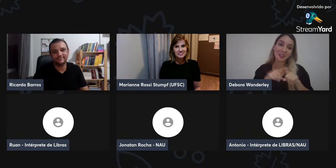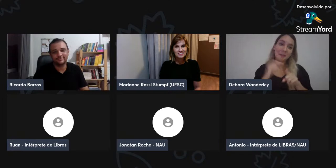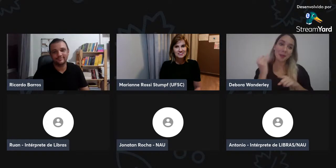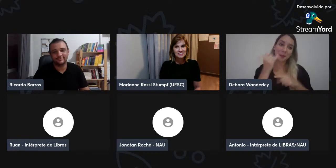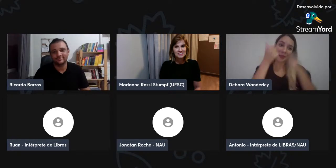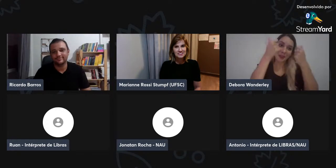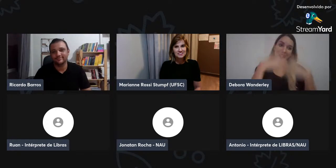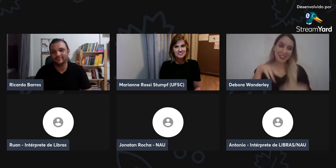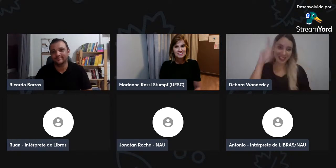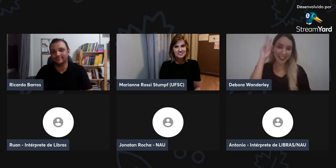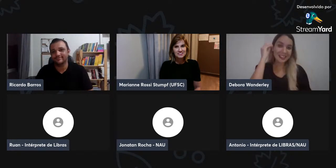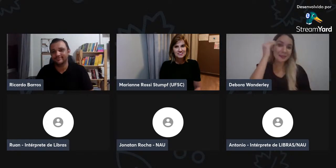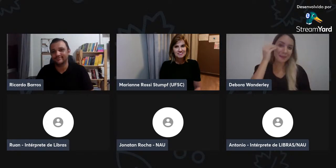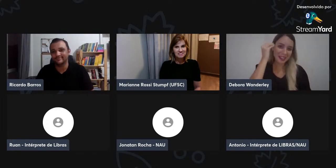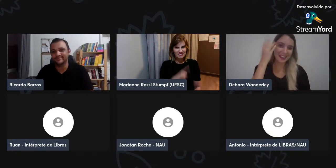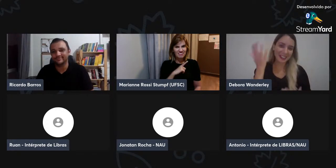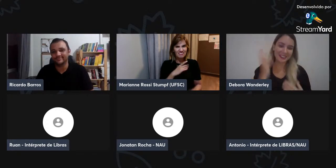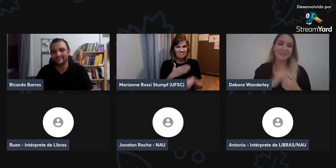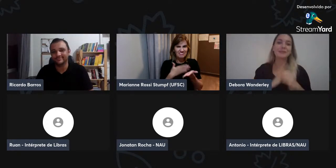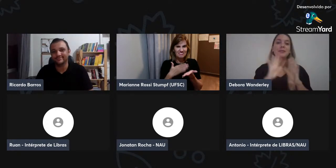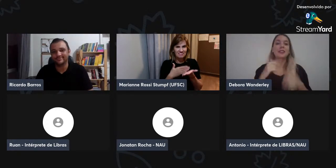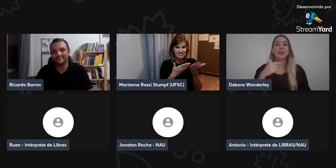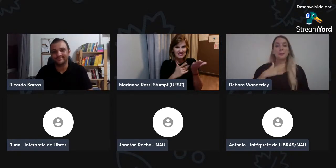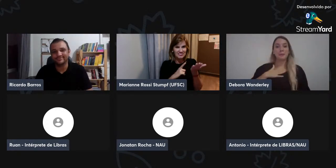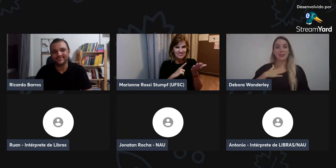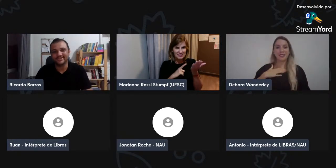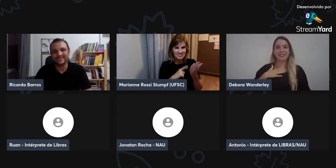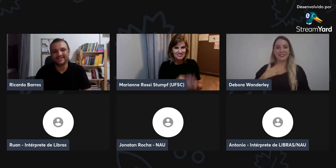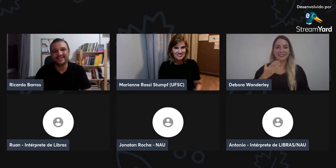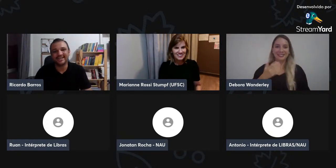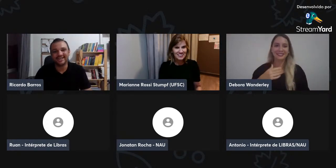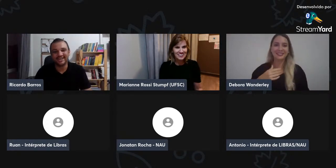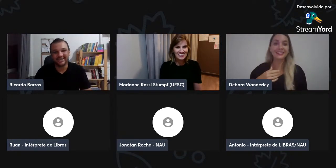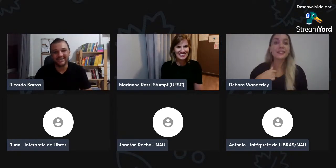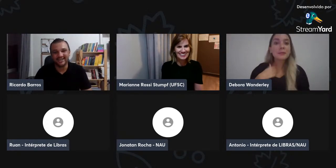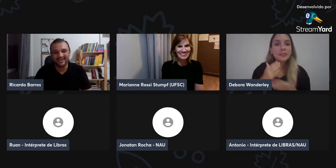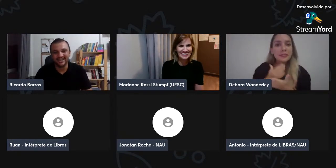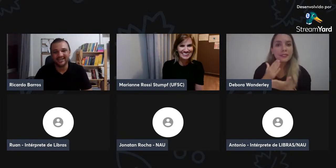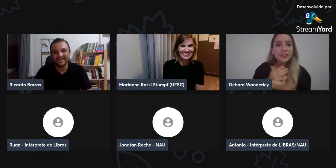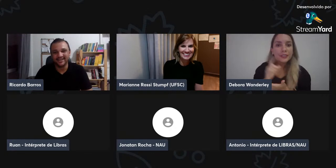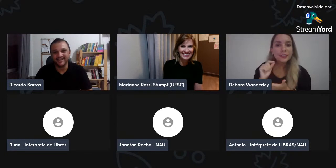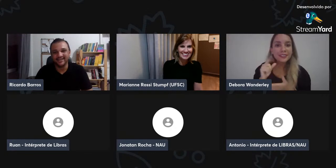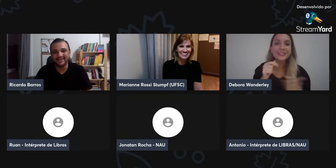Então, às vezes, realmente, assim, difícil, porque eu já tive experiência.